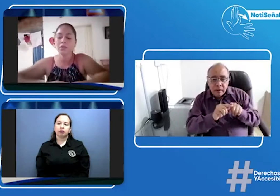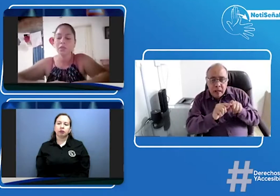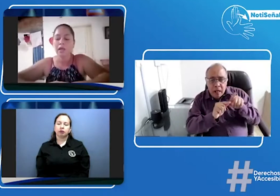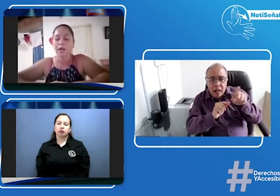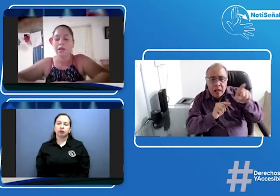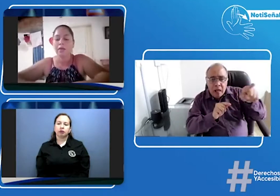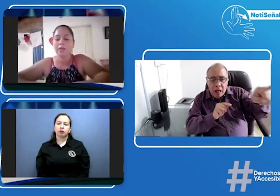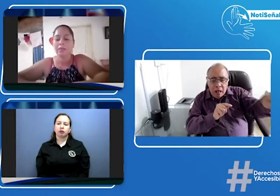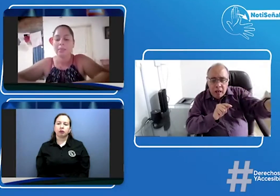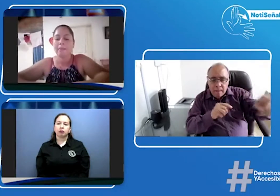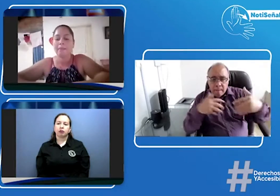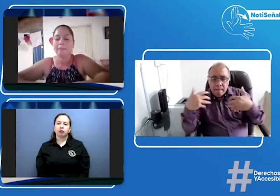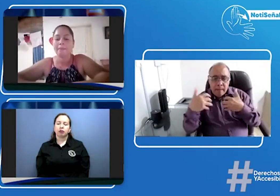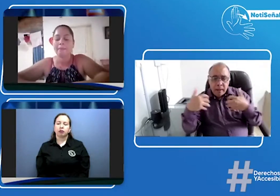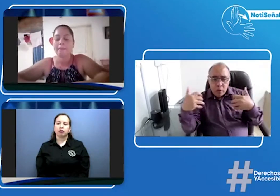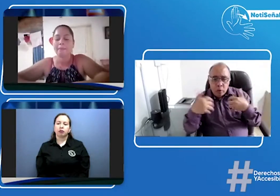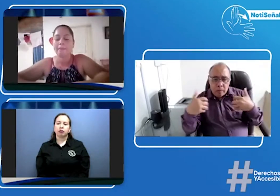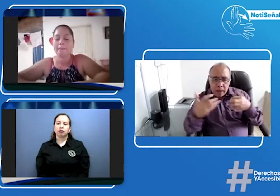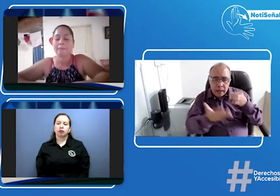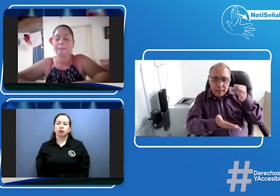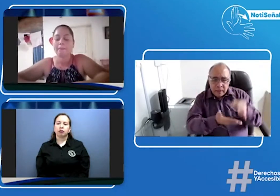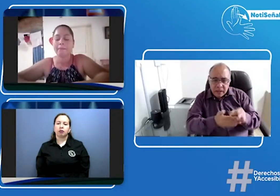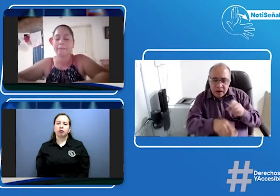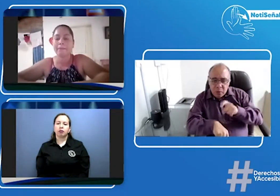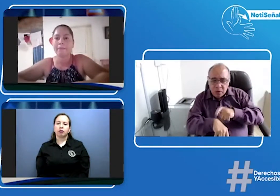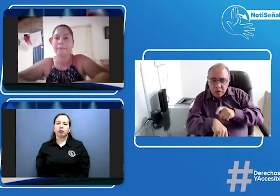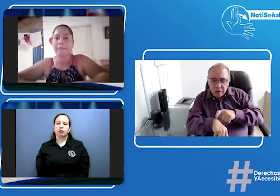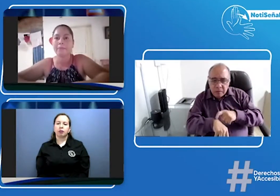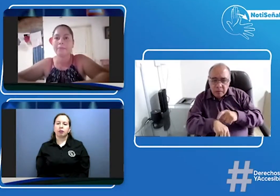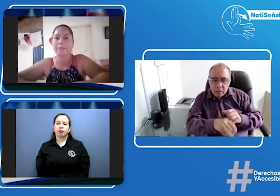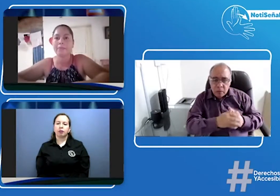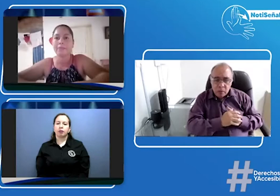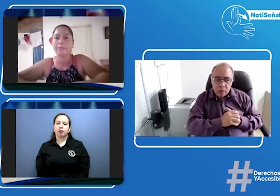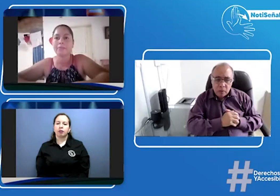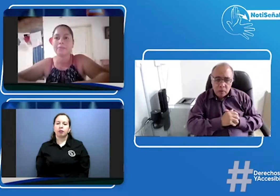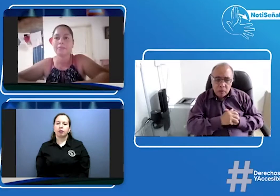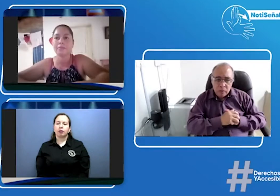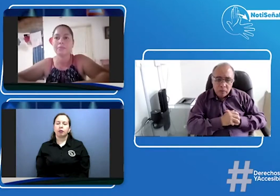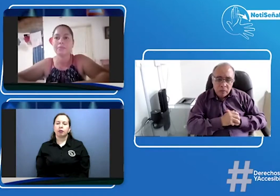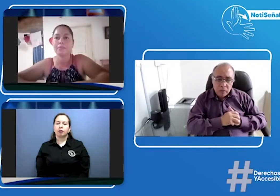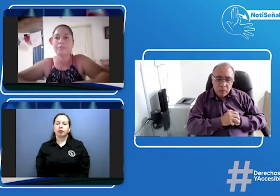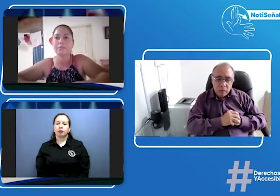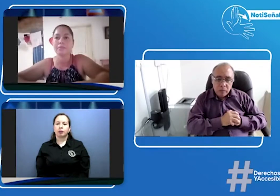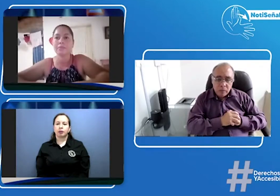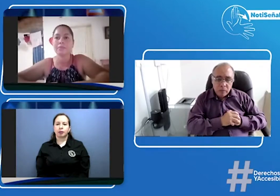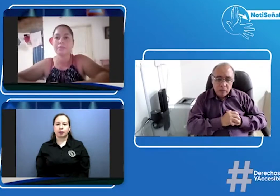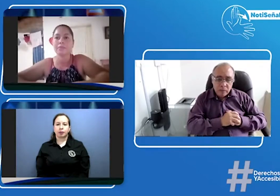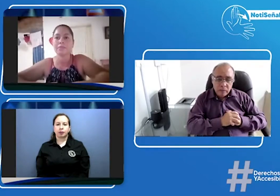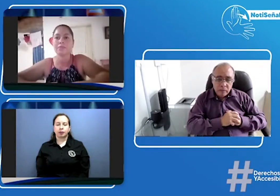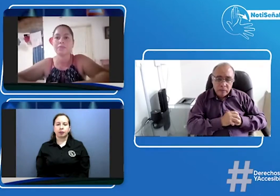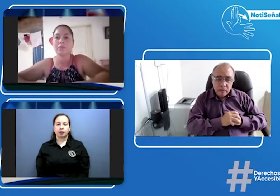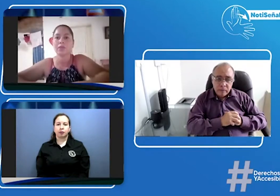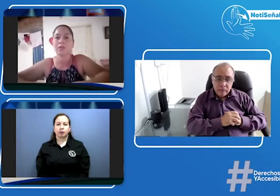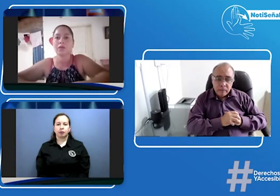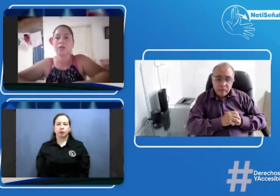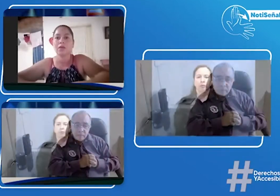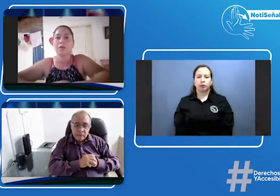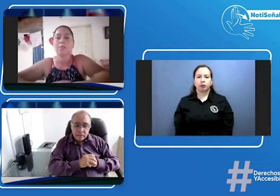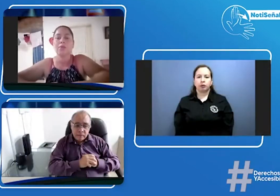y de la Jagua hasta Valledupar cuánto hay bueno